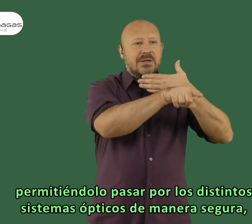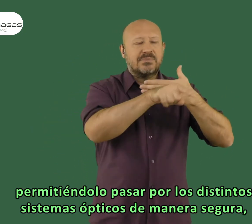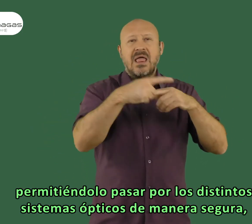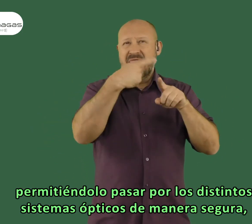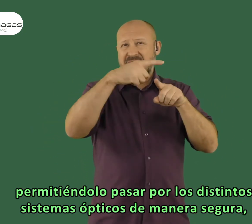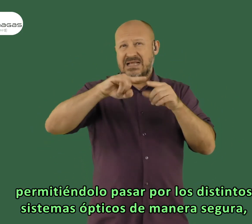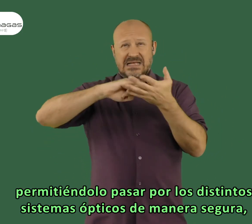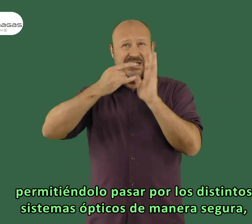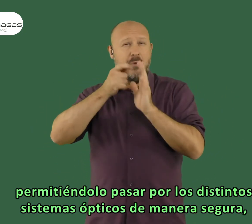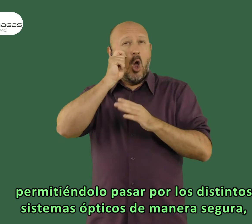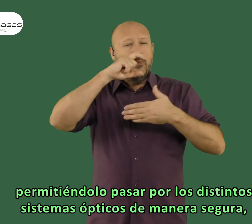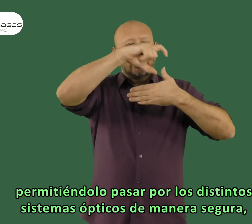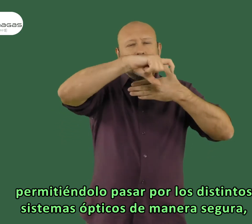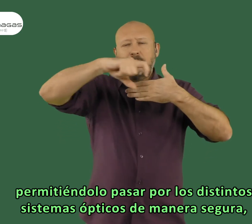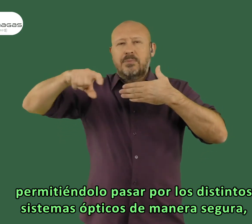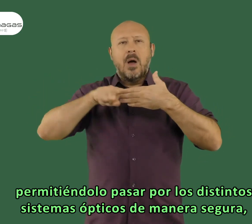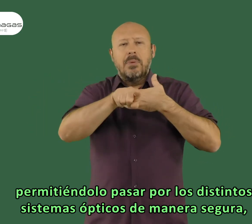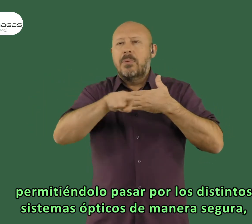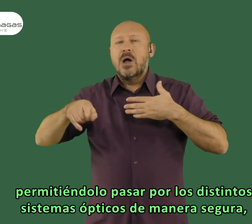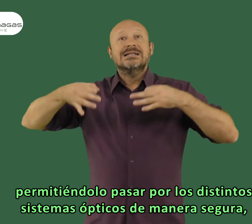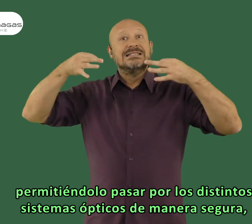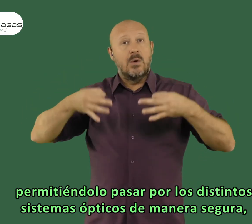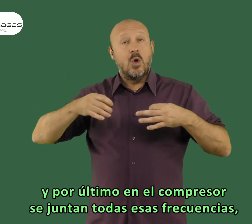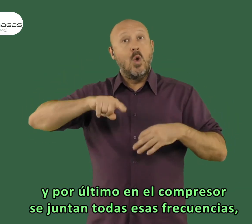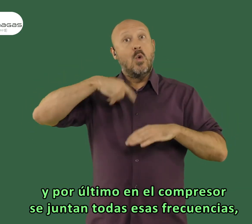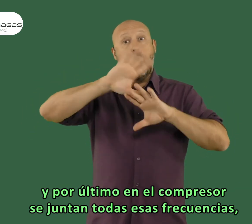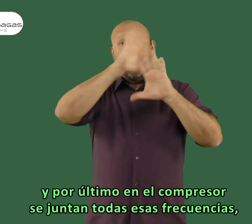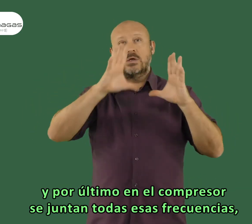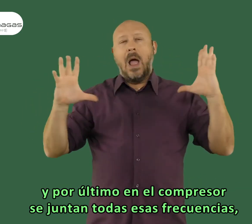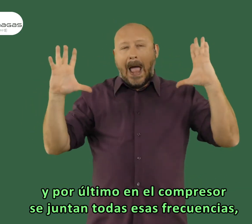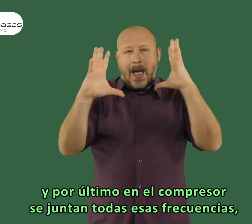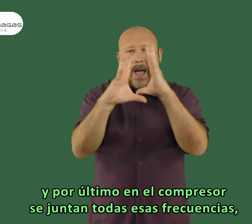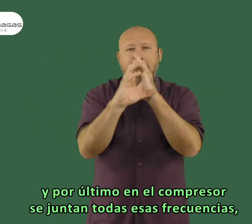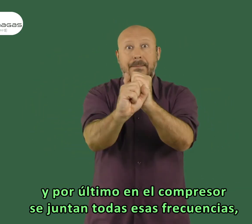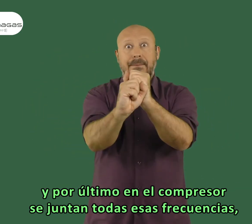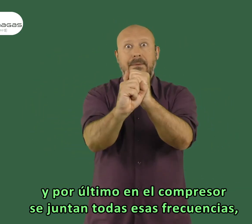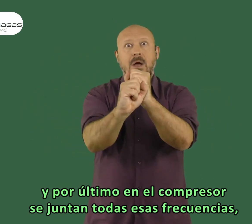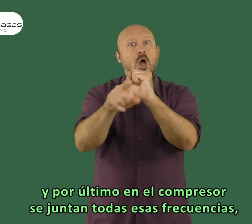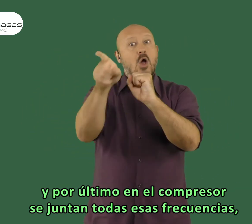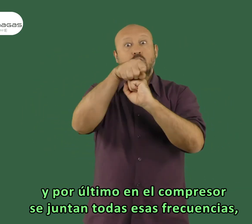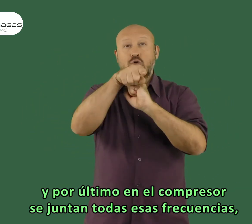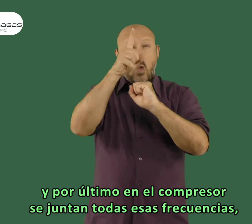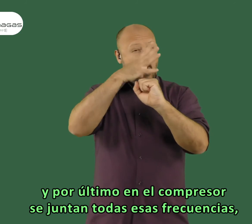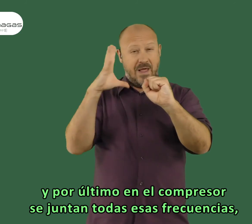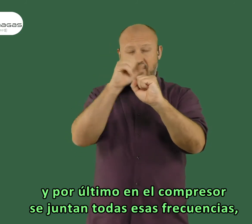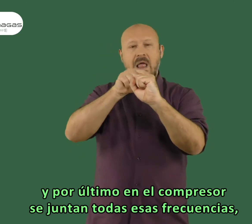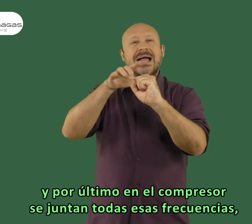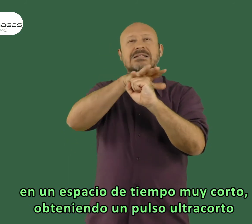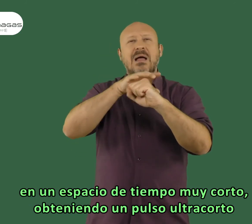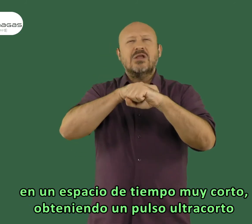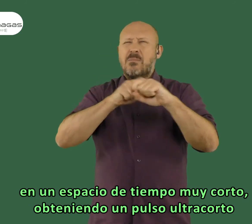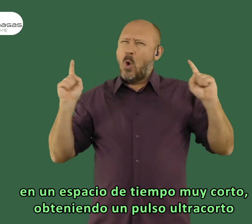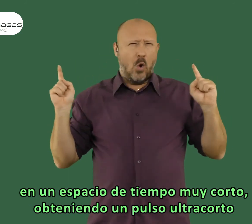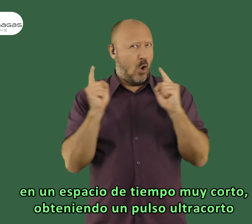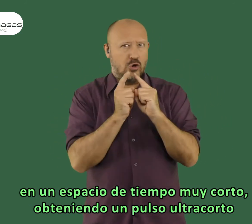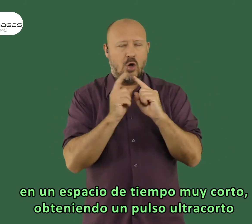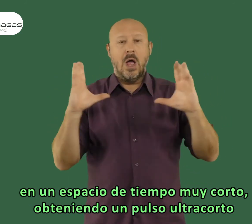permitiéndolo pasar por los distintos sistemas ópticos de manera segura y por último en el compresor lo que vamos a hacer se juntan todas esas frecuencias